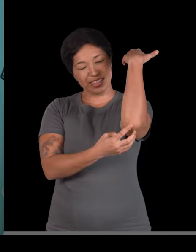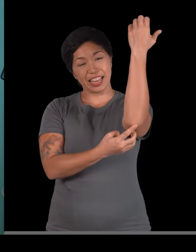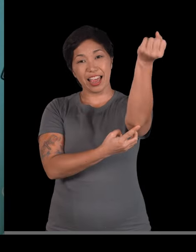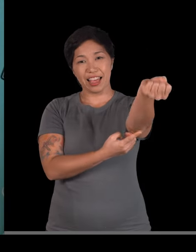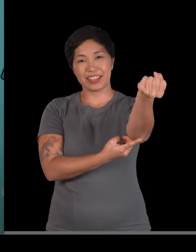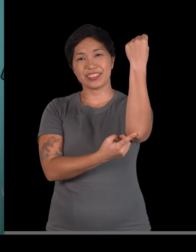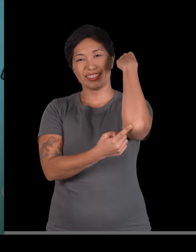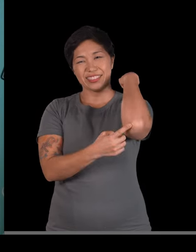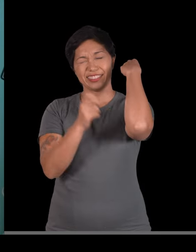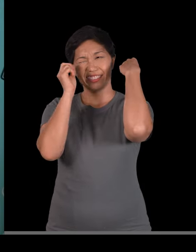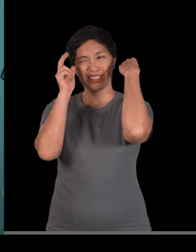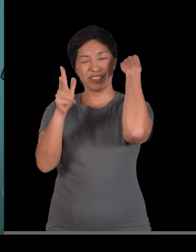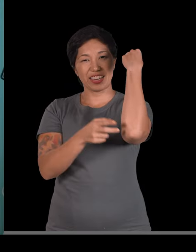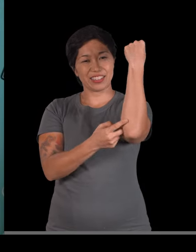Isso! Ah, menina esperta. Ó!